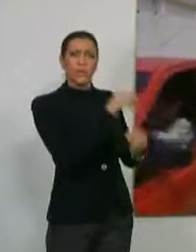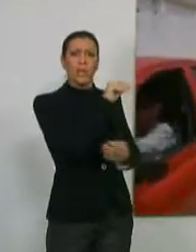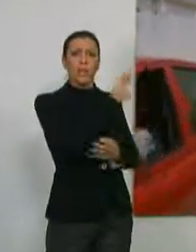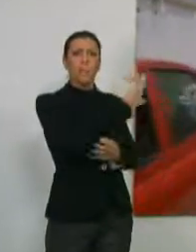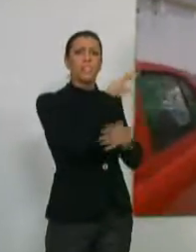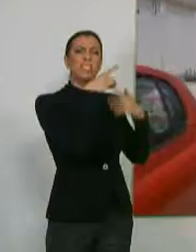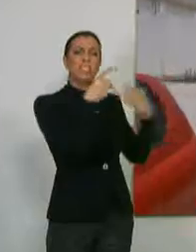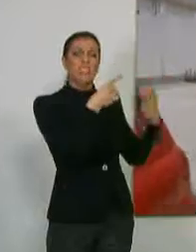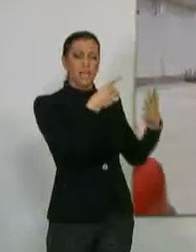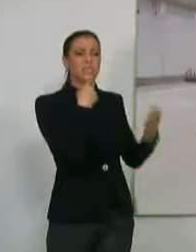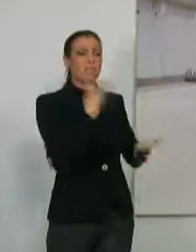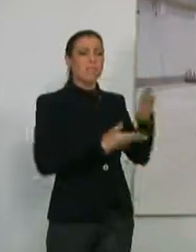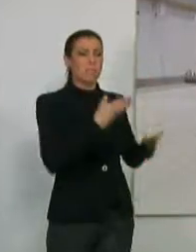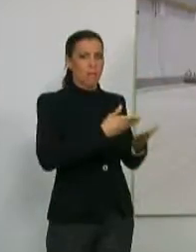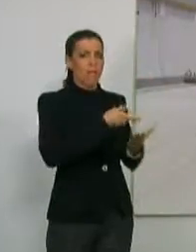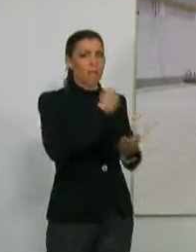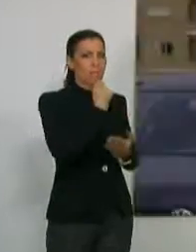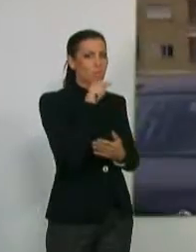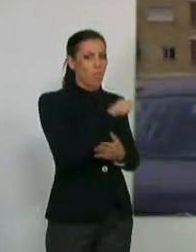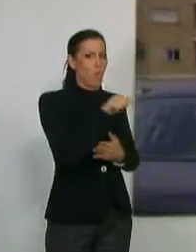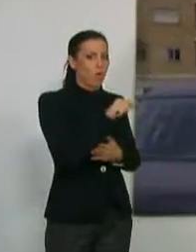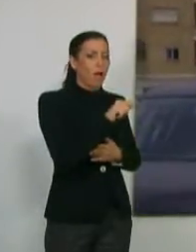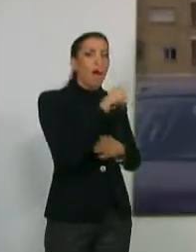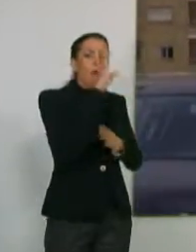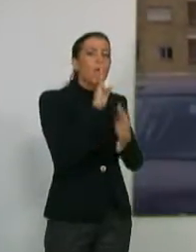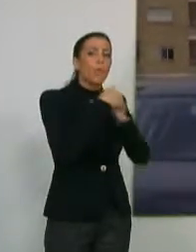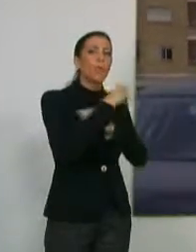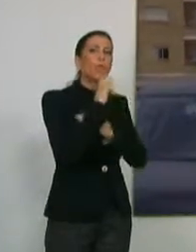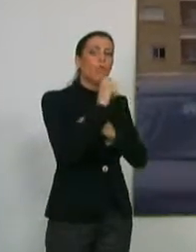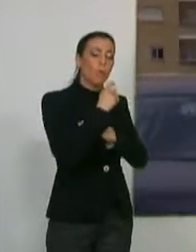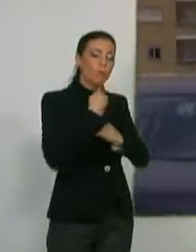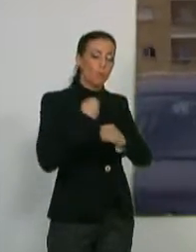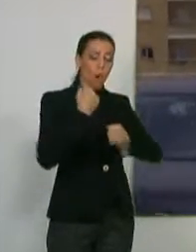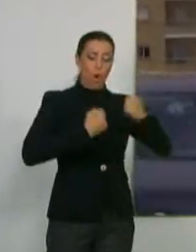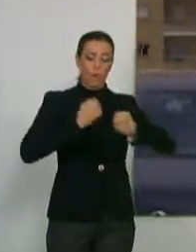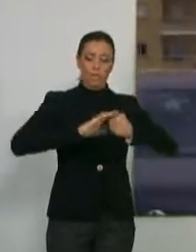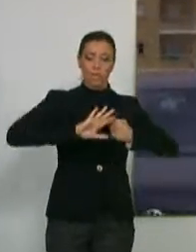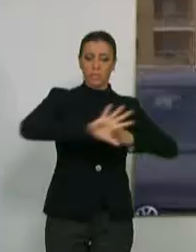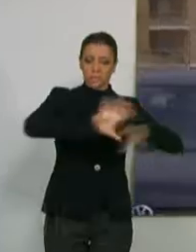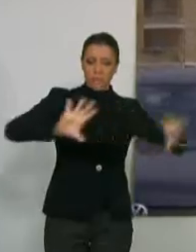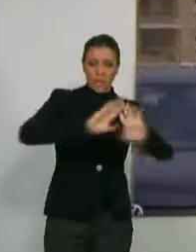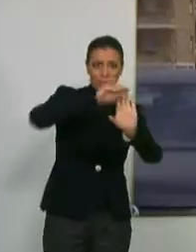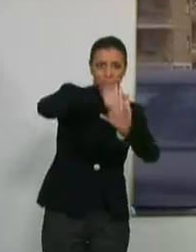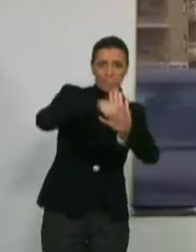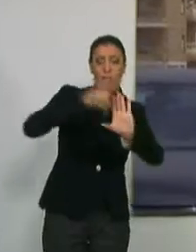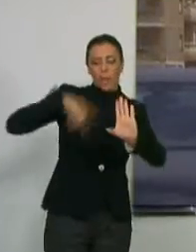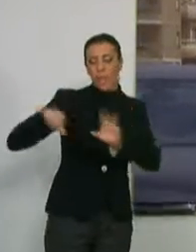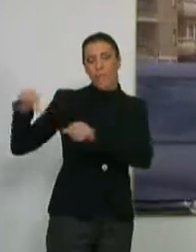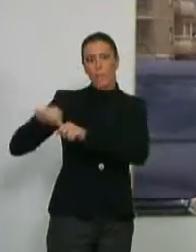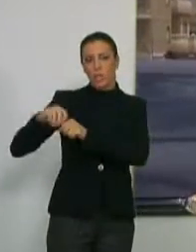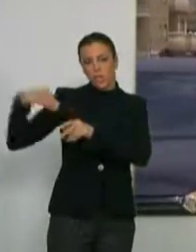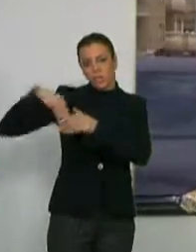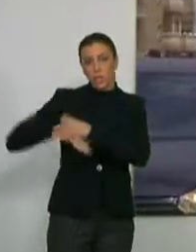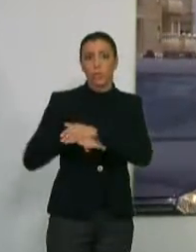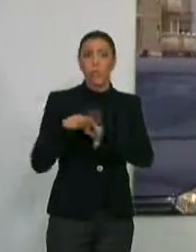56 kilos de hachís que ocultó el doble fondo en el salpicadero y en el depósito de combustible. Esta